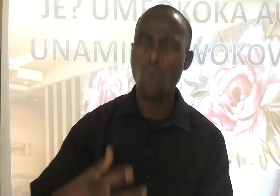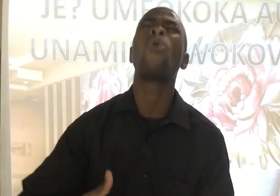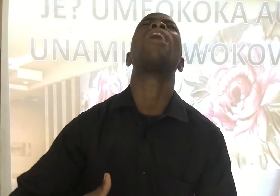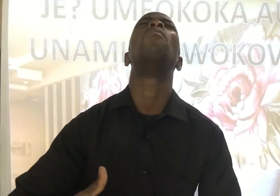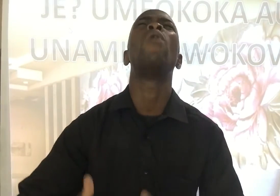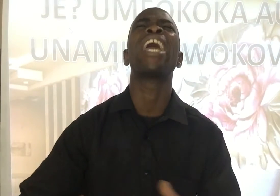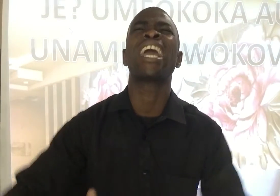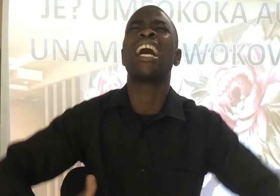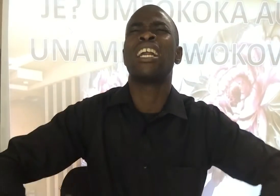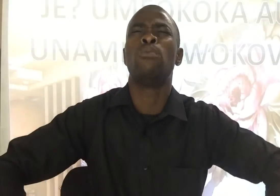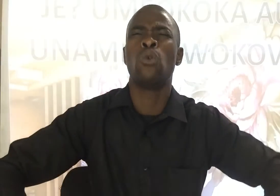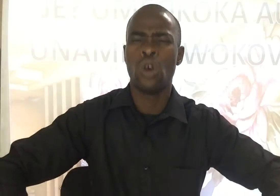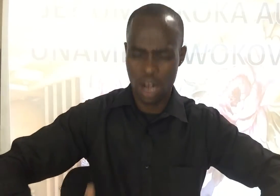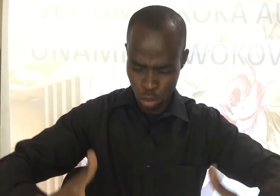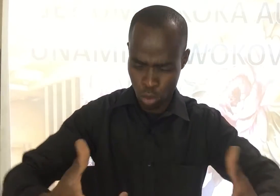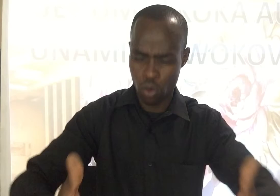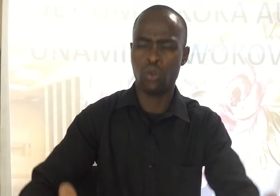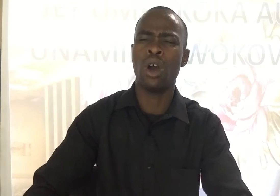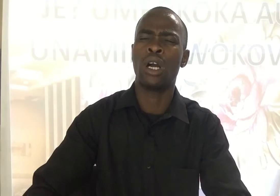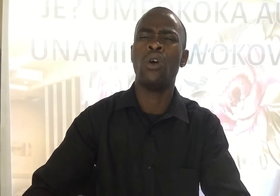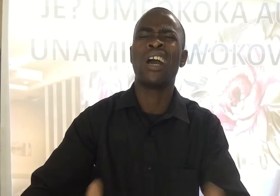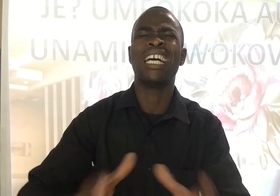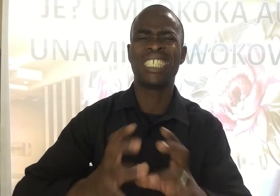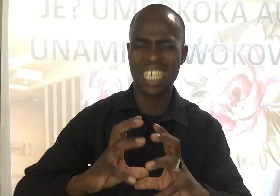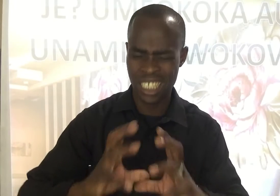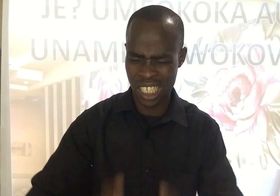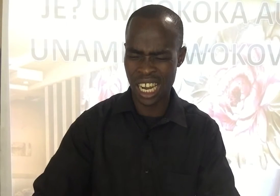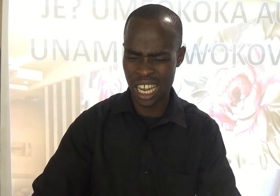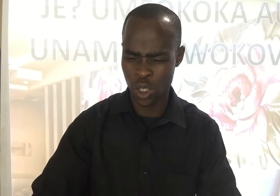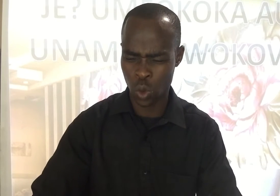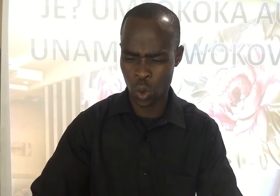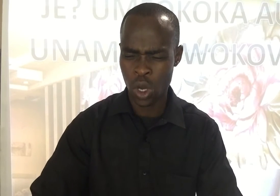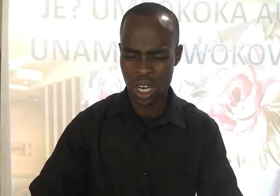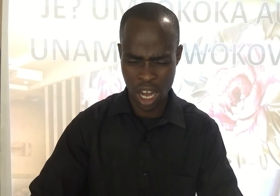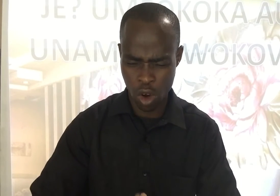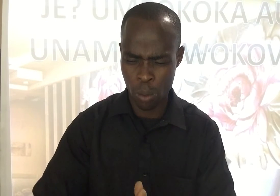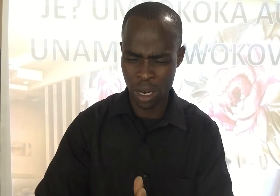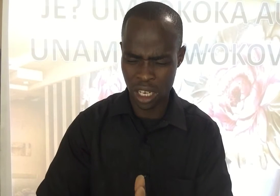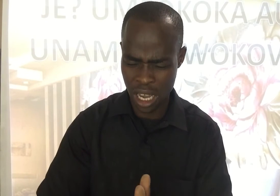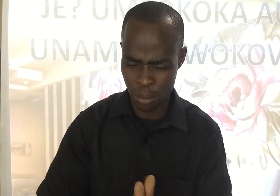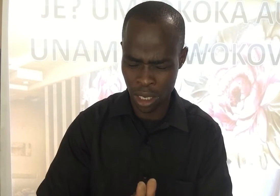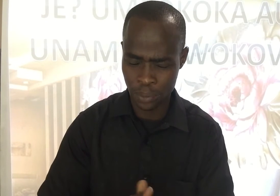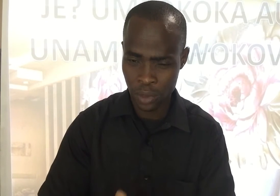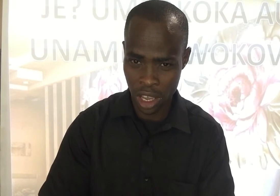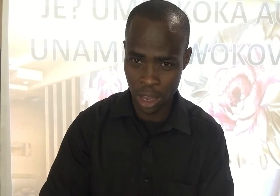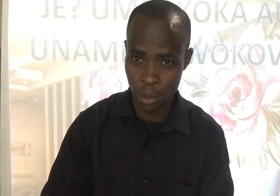ukaweki karibu Na utukufu wako Katika jina la yesu Minnaomba nikiameni Amen